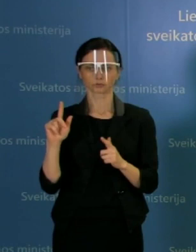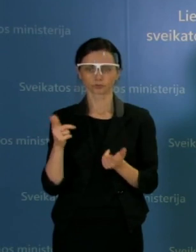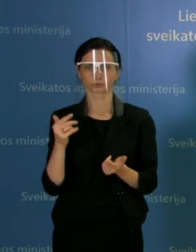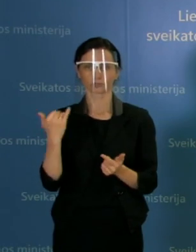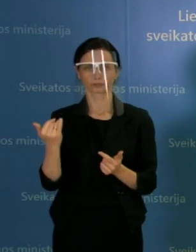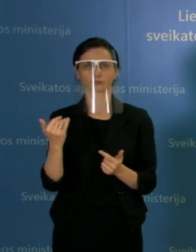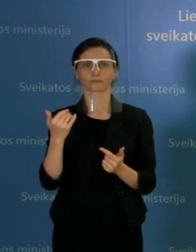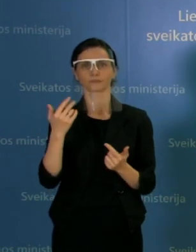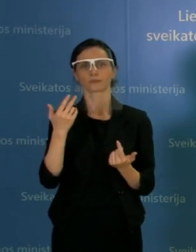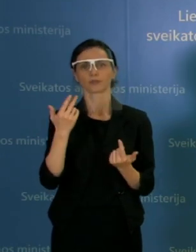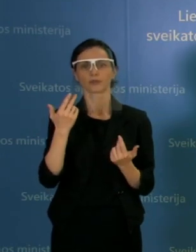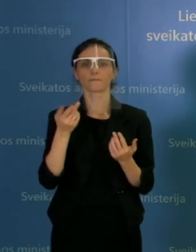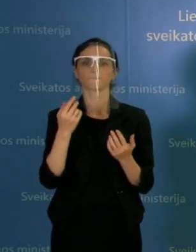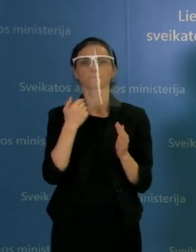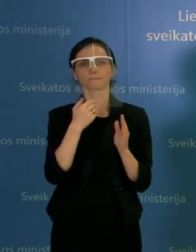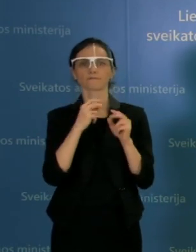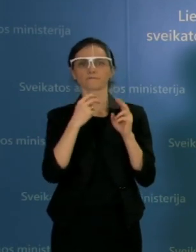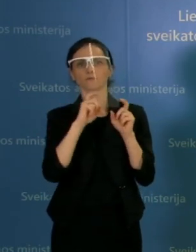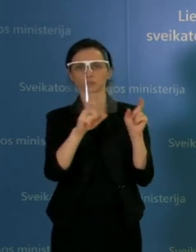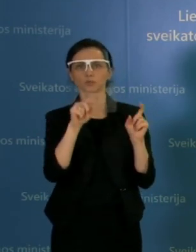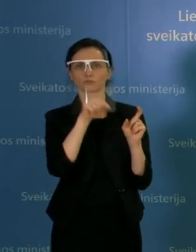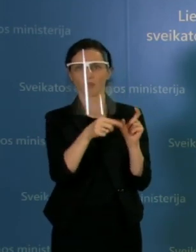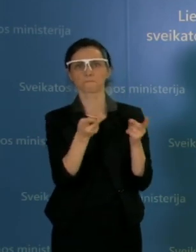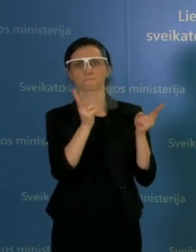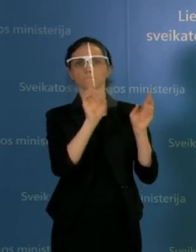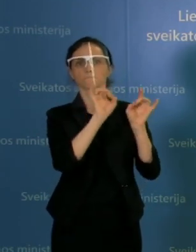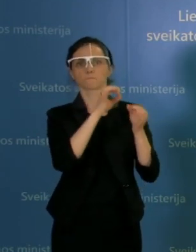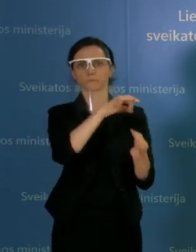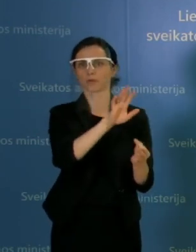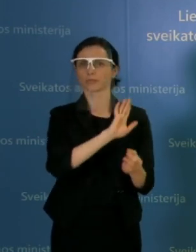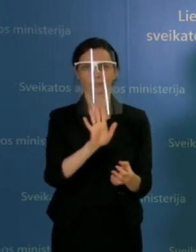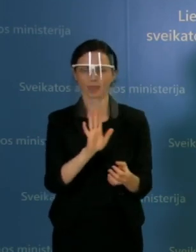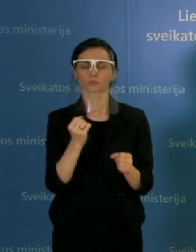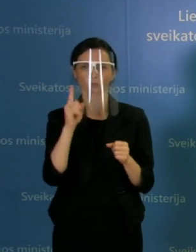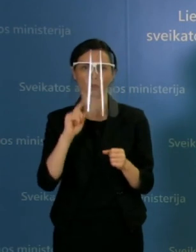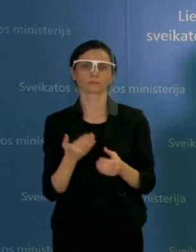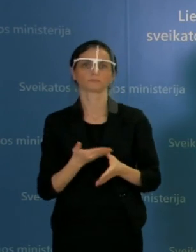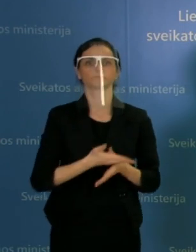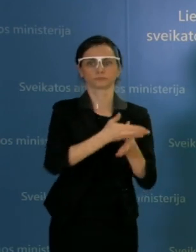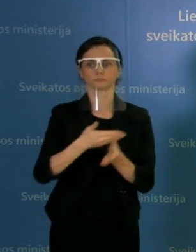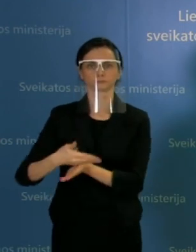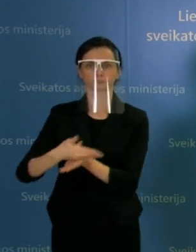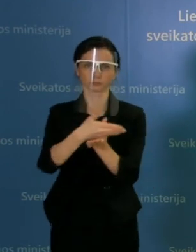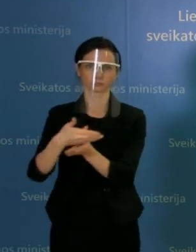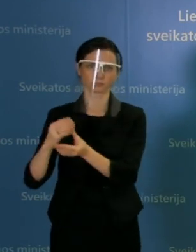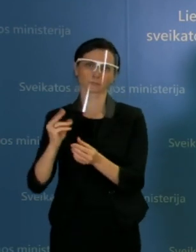institucija viena. Yra tikrai stengiamasi padėti tiek pagalba iš kitų